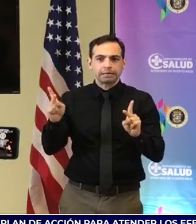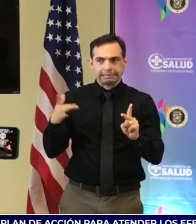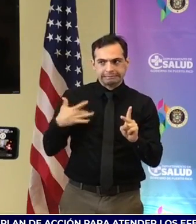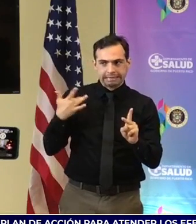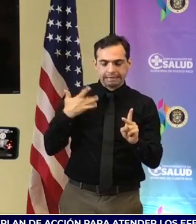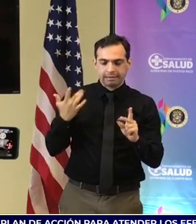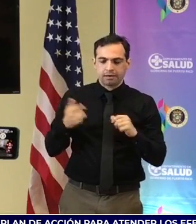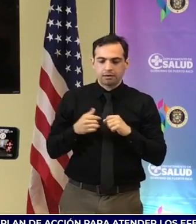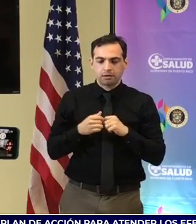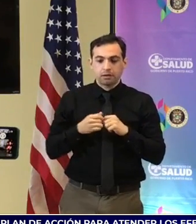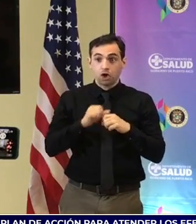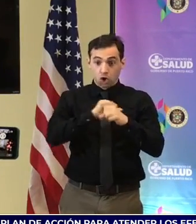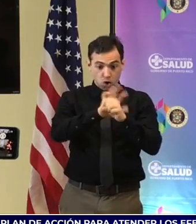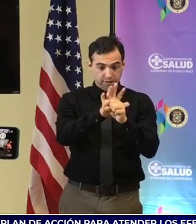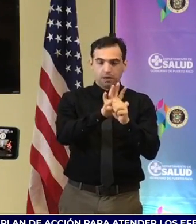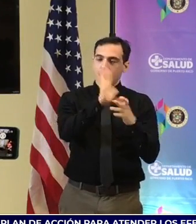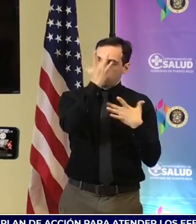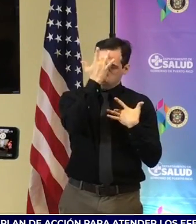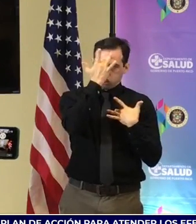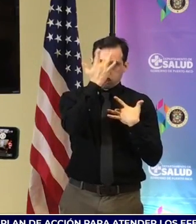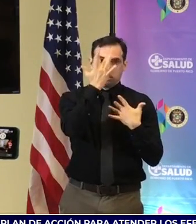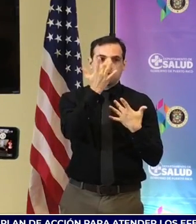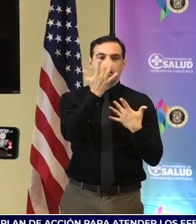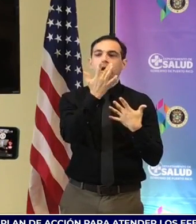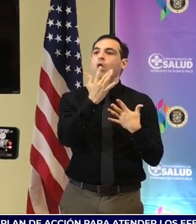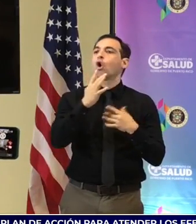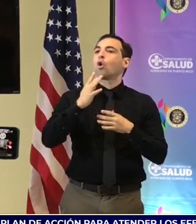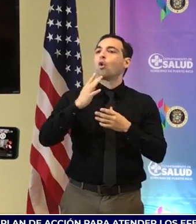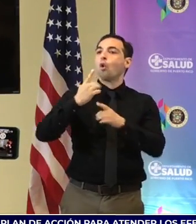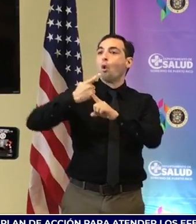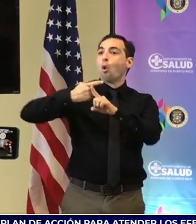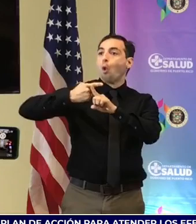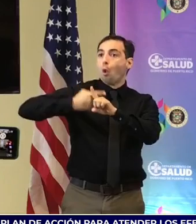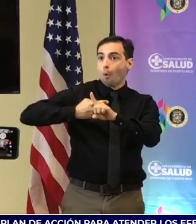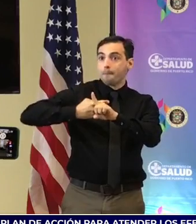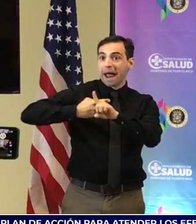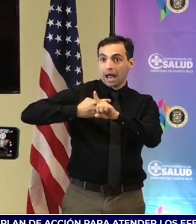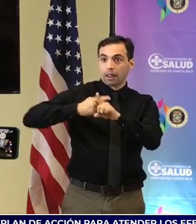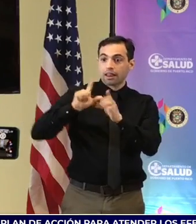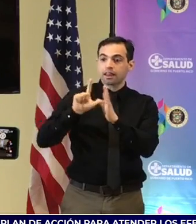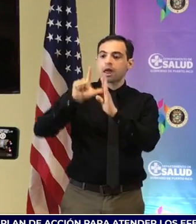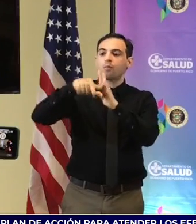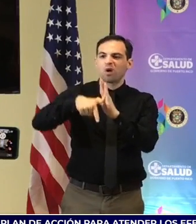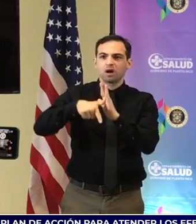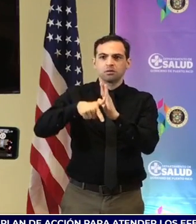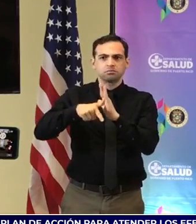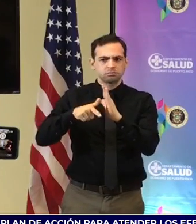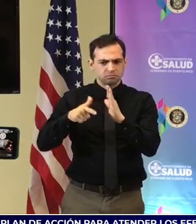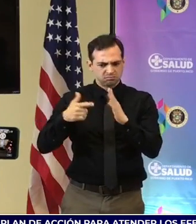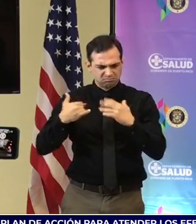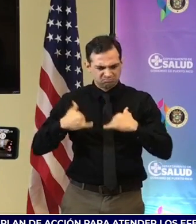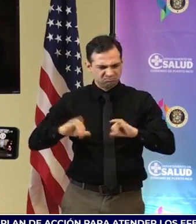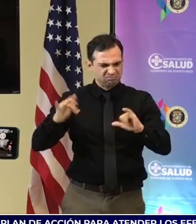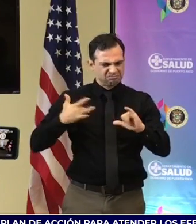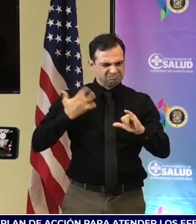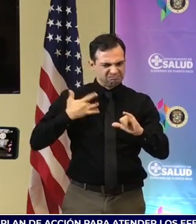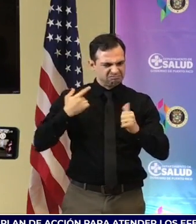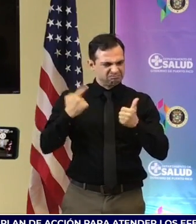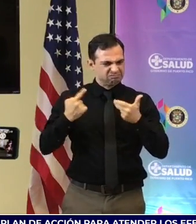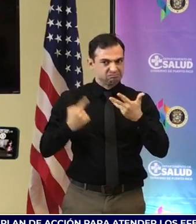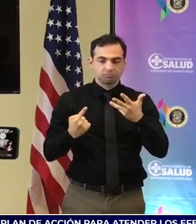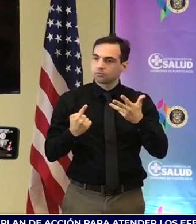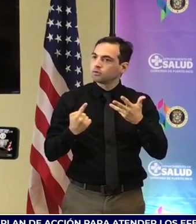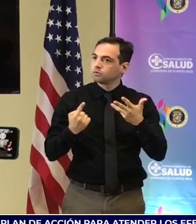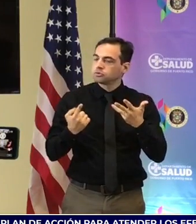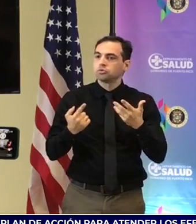semanas después de la inspección inicial con el SARS-CoV-2, como ustedes saben. Estos síntomas no